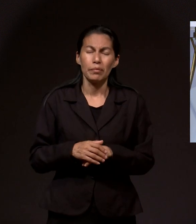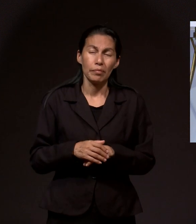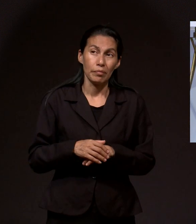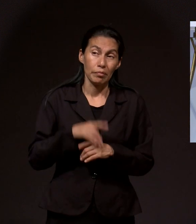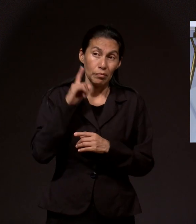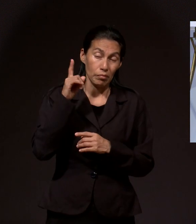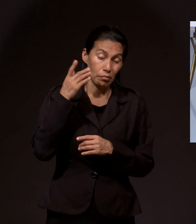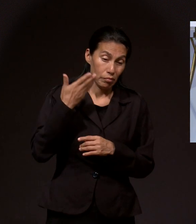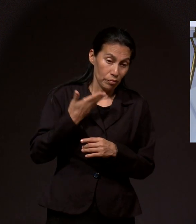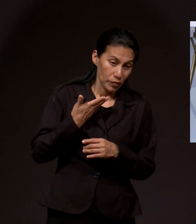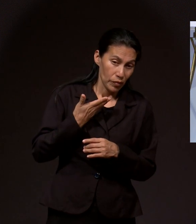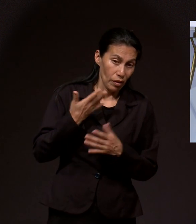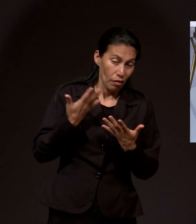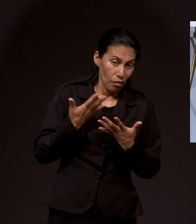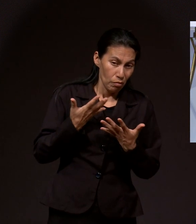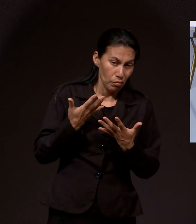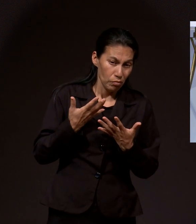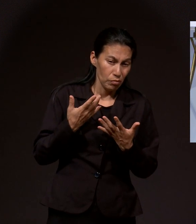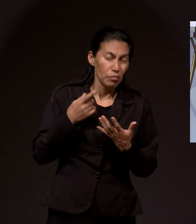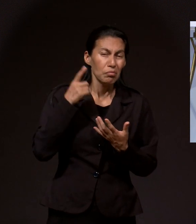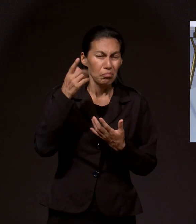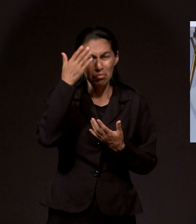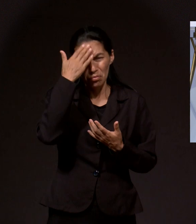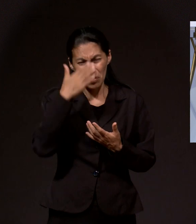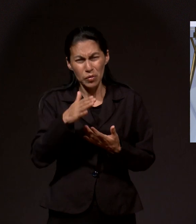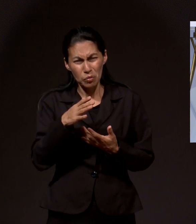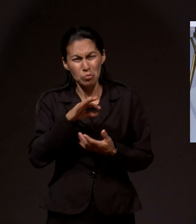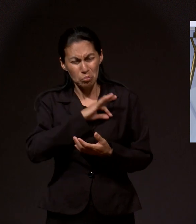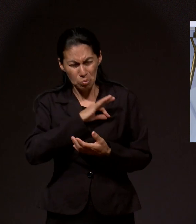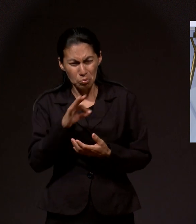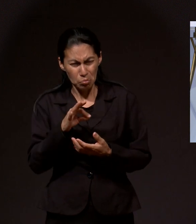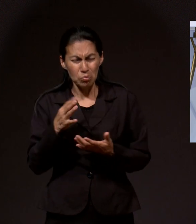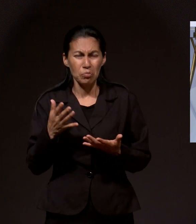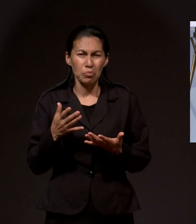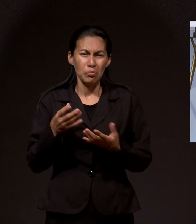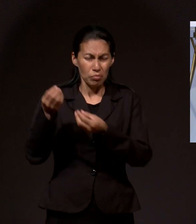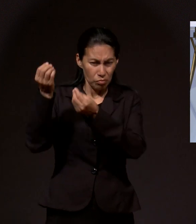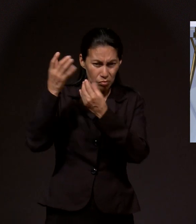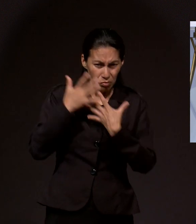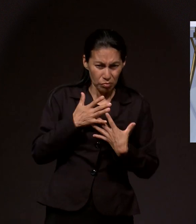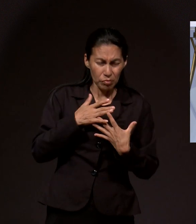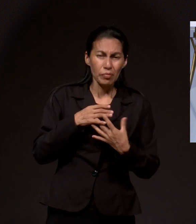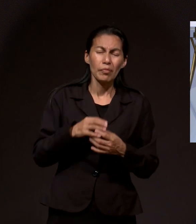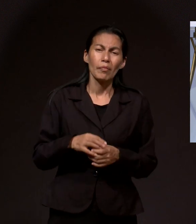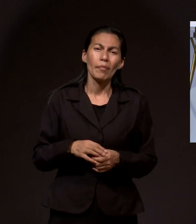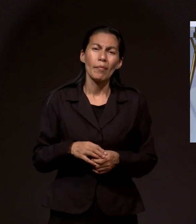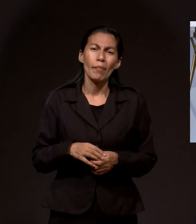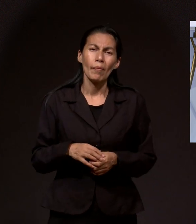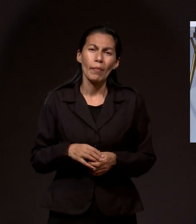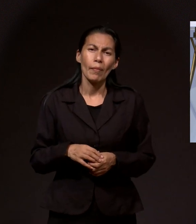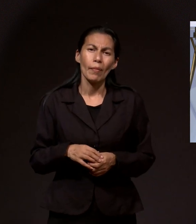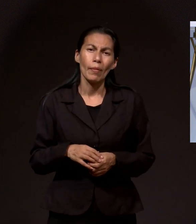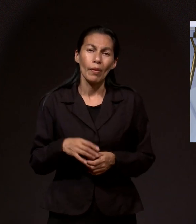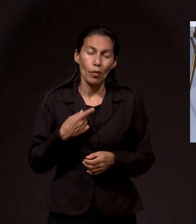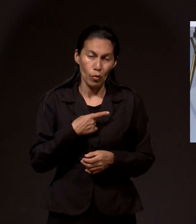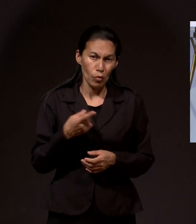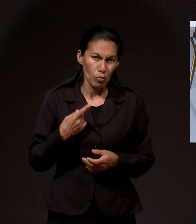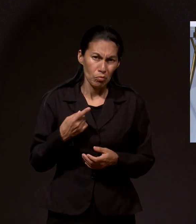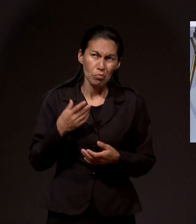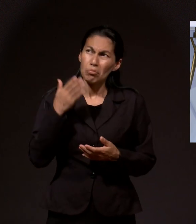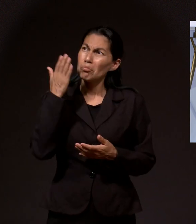cuando nos pide que hagamos algo, sabe que está dentro de las posibilidades con su poder de hacer lo que nos pide.